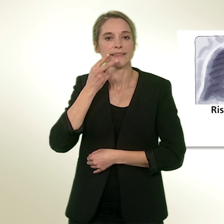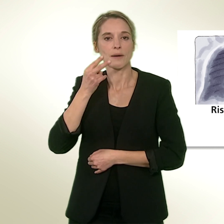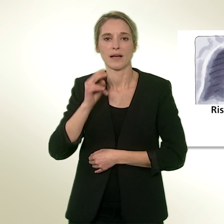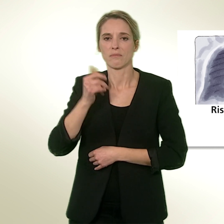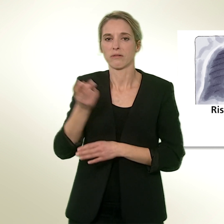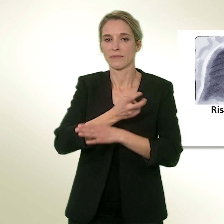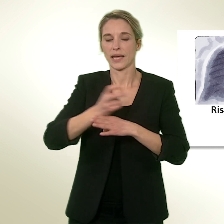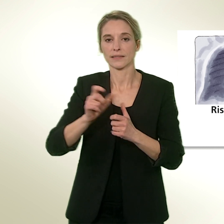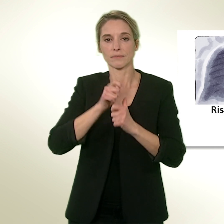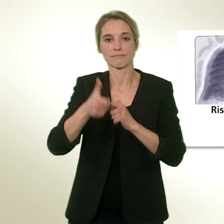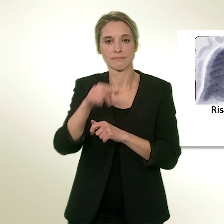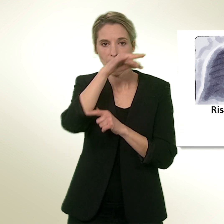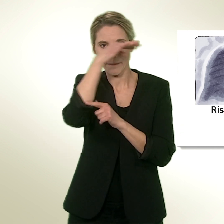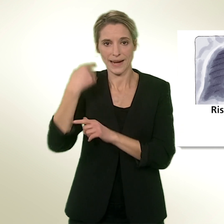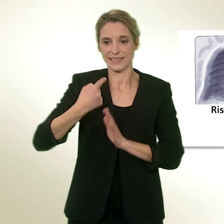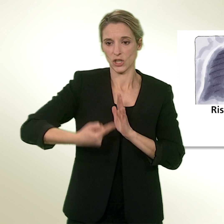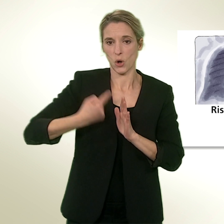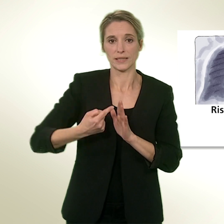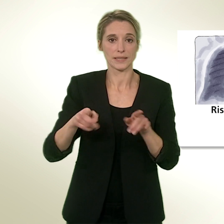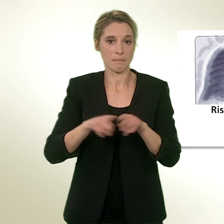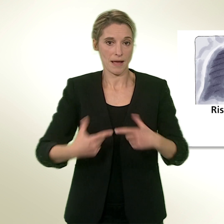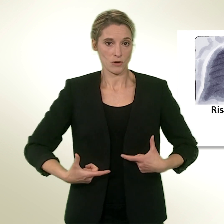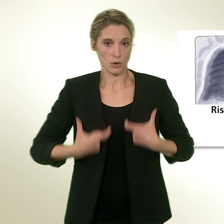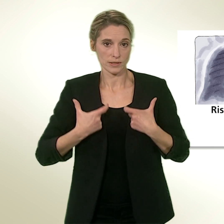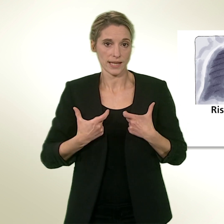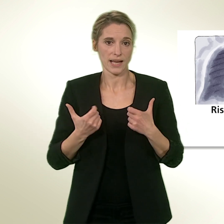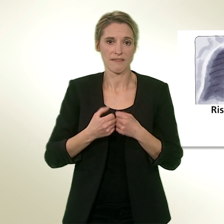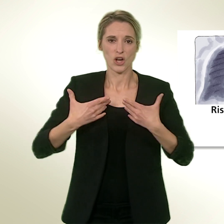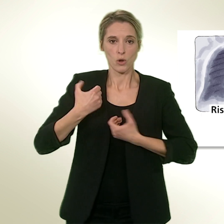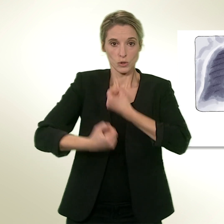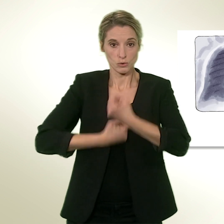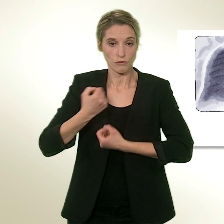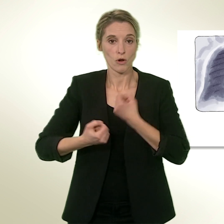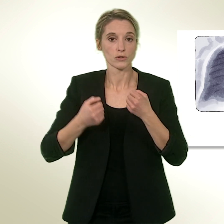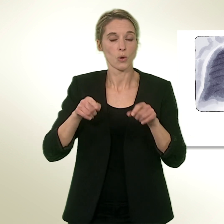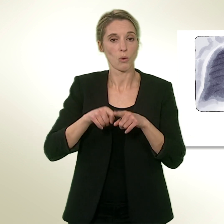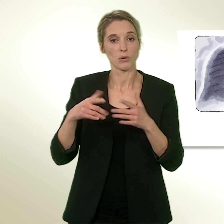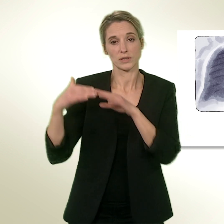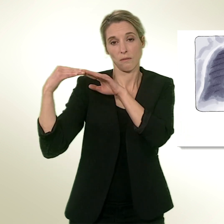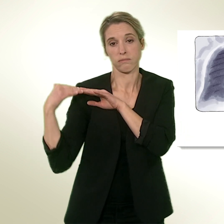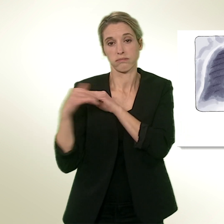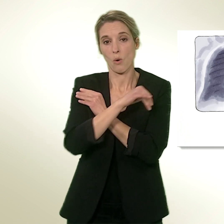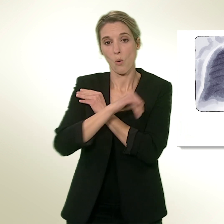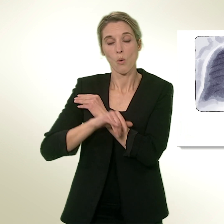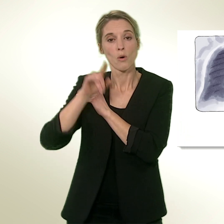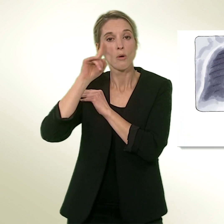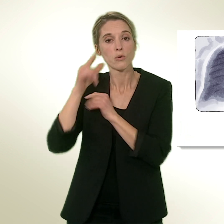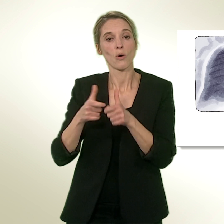maladies chroniques comme le cancer, provoquant de grandes souffrances ainsi qu'une charge énorme pour les entreprises et les payeurs de primes d'assurance maladie.